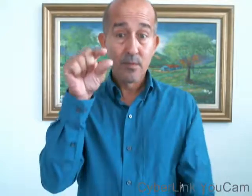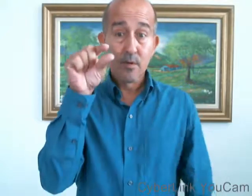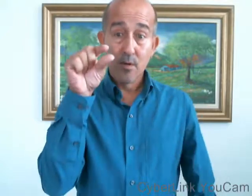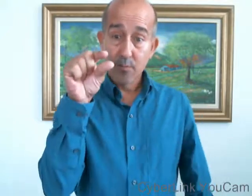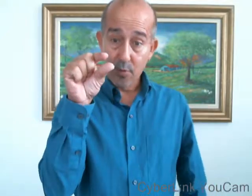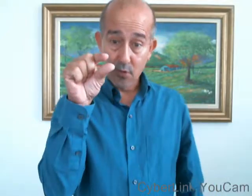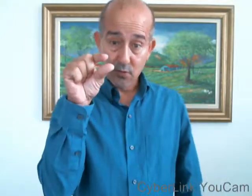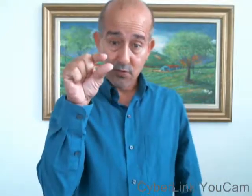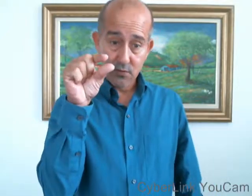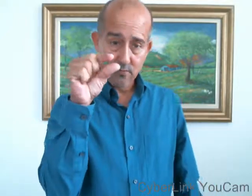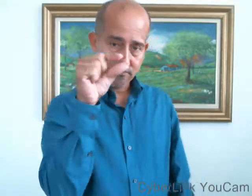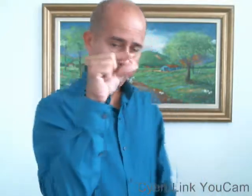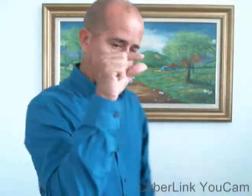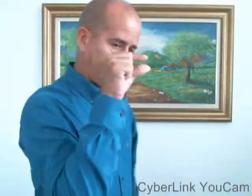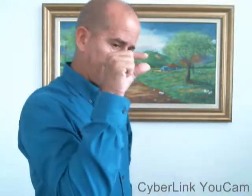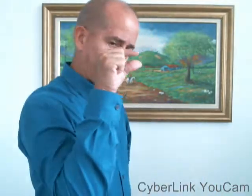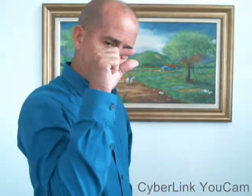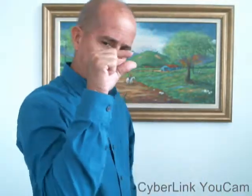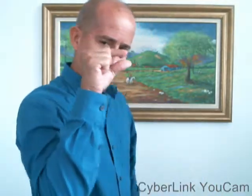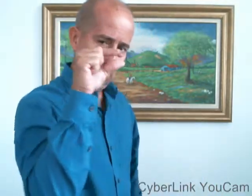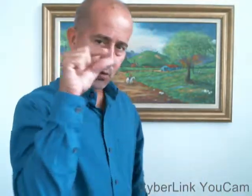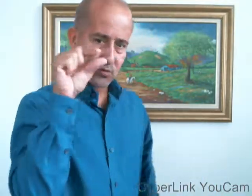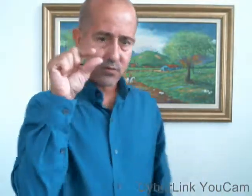Pocos. Pocos.